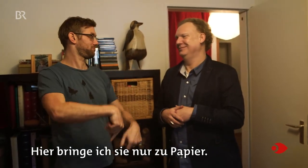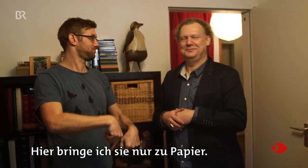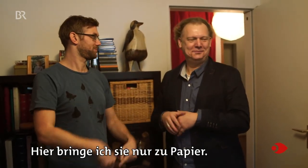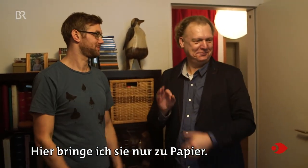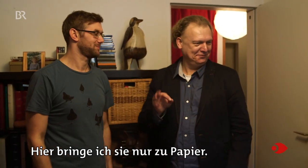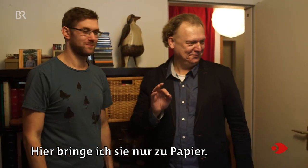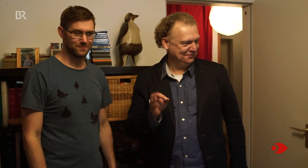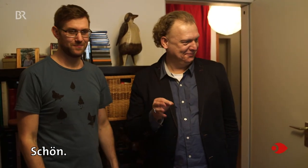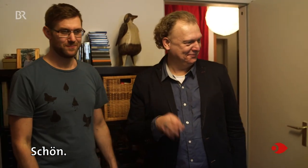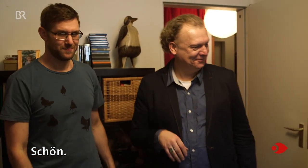ich sie nur zu Papier. Schön.